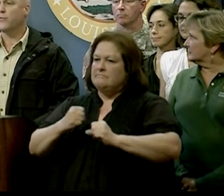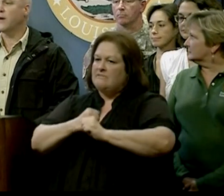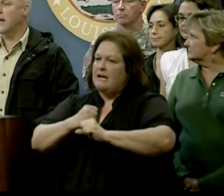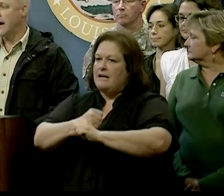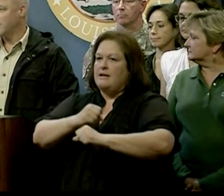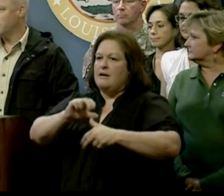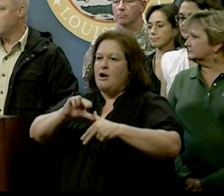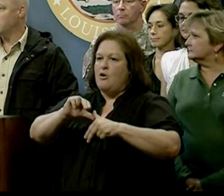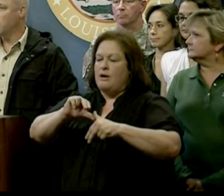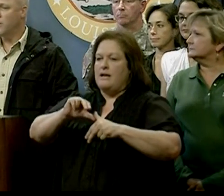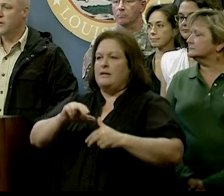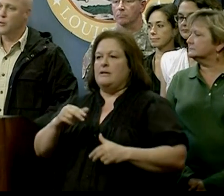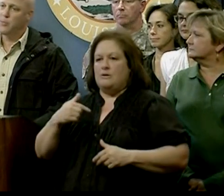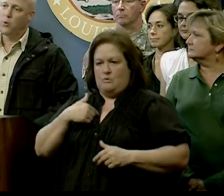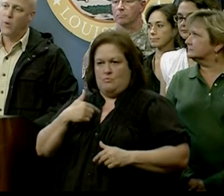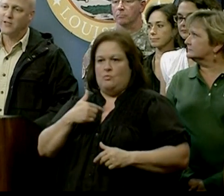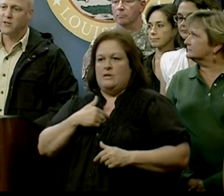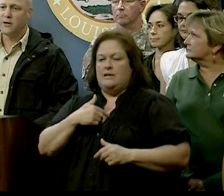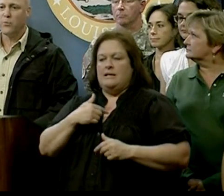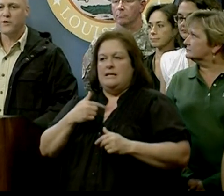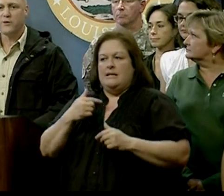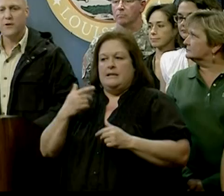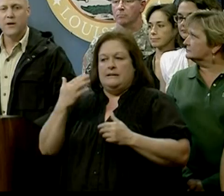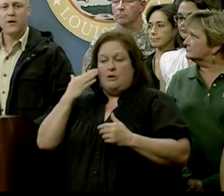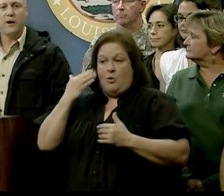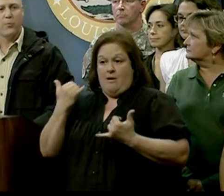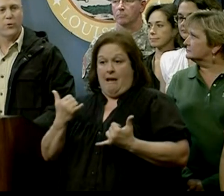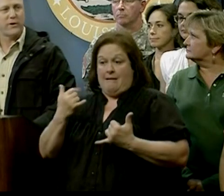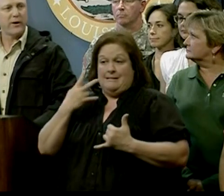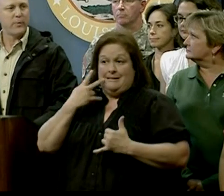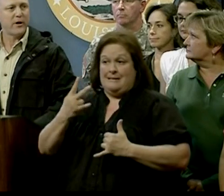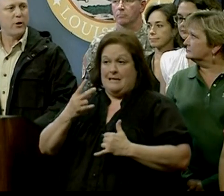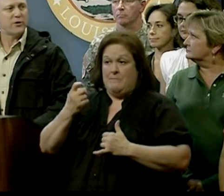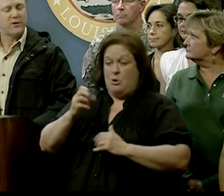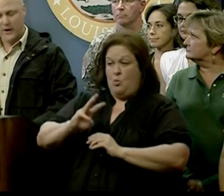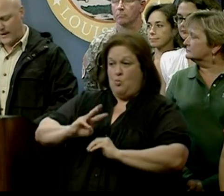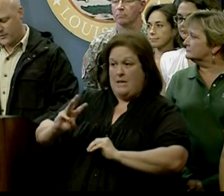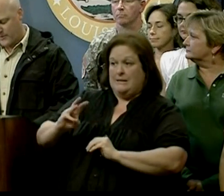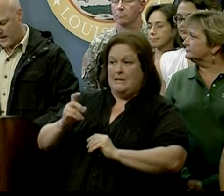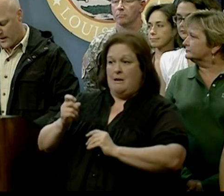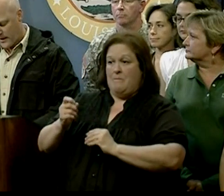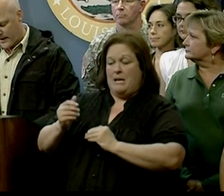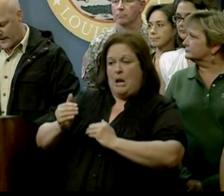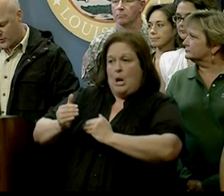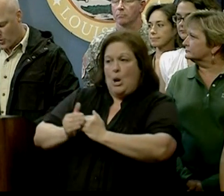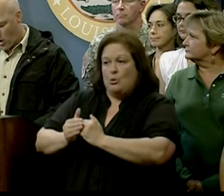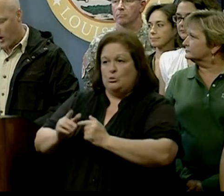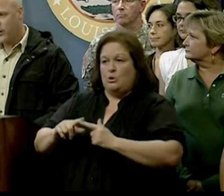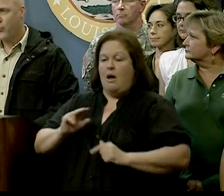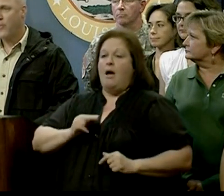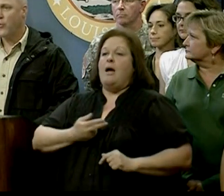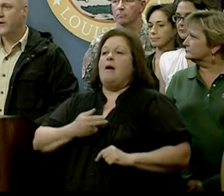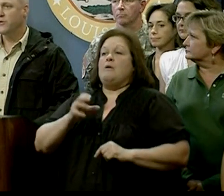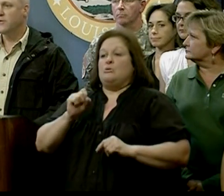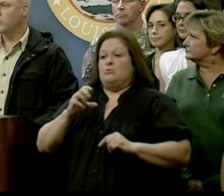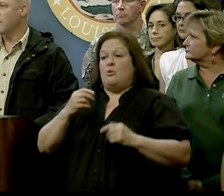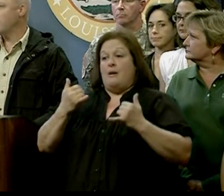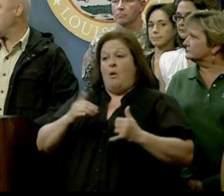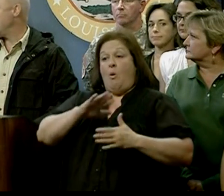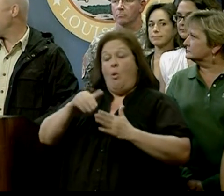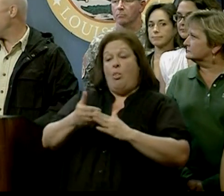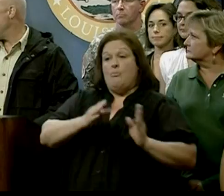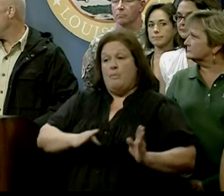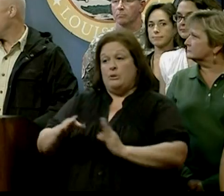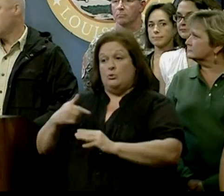Thành phố New Orleans đã từng gánh chịu cơn bão cấp 5, Katrina. Cơn bão Izak chỉ với cơn độ cấp 1. Tuy nhiều mưa có thể đổ xuống,